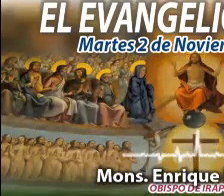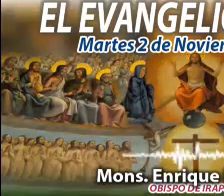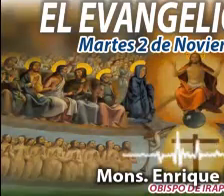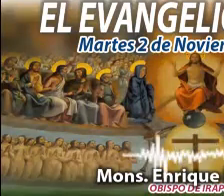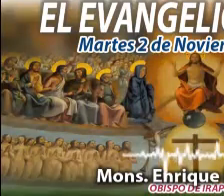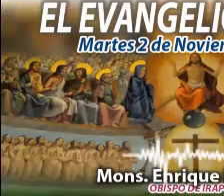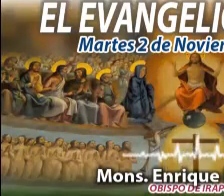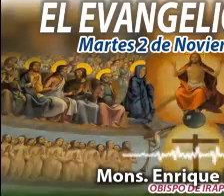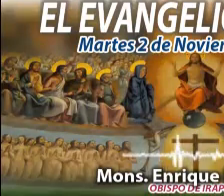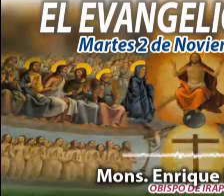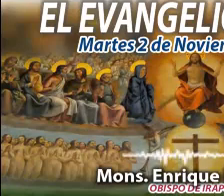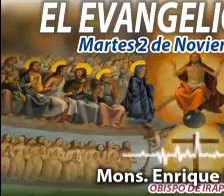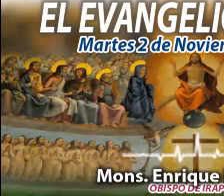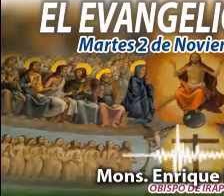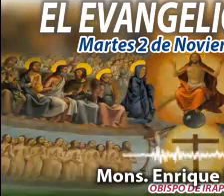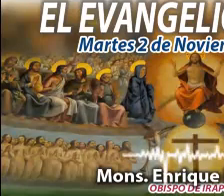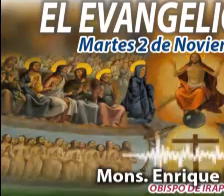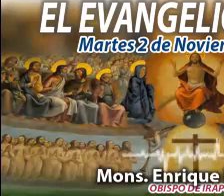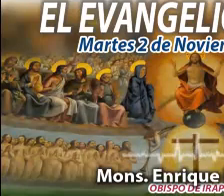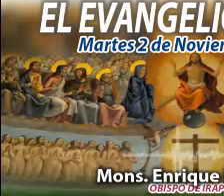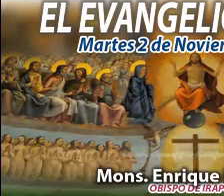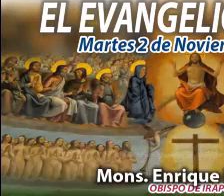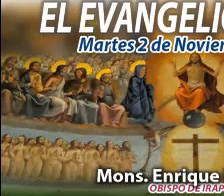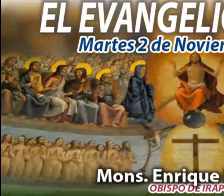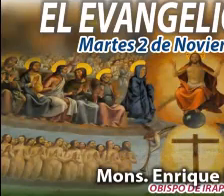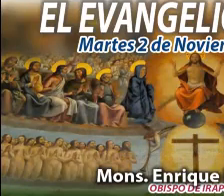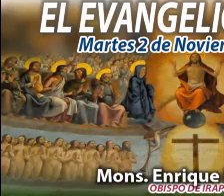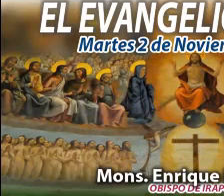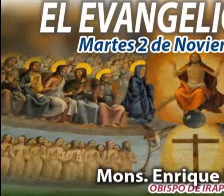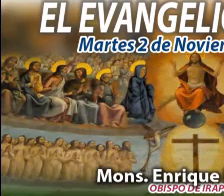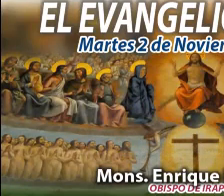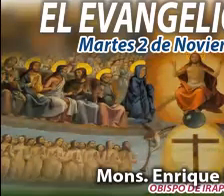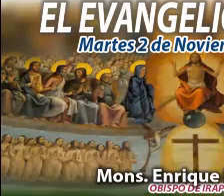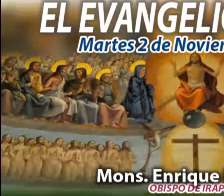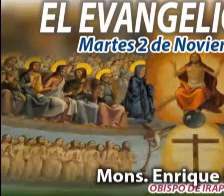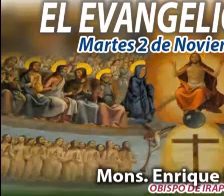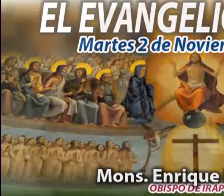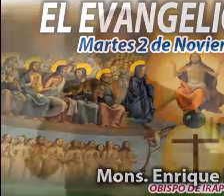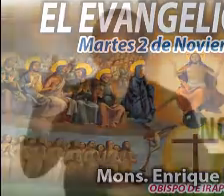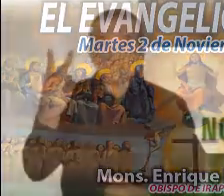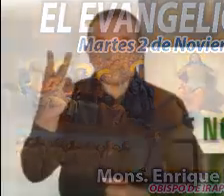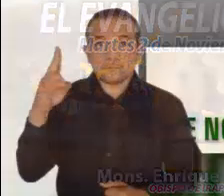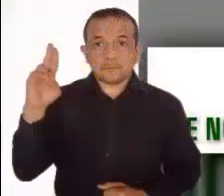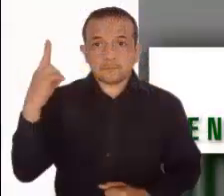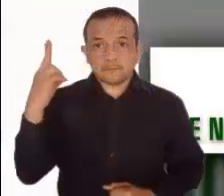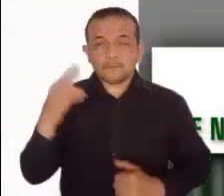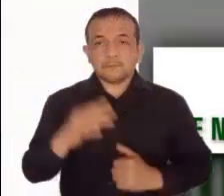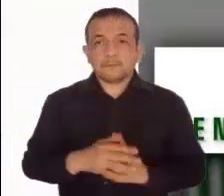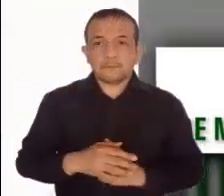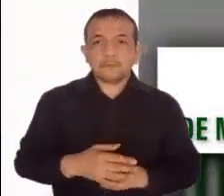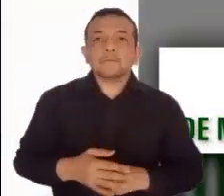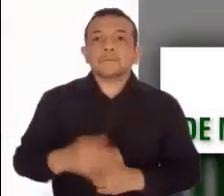Alimentame, sállame, acompáñame. 2 de